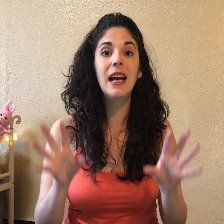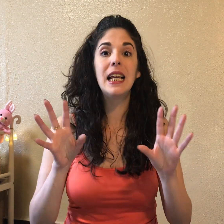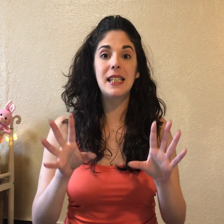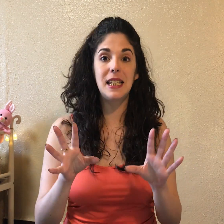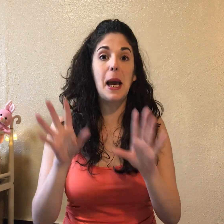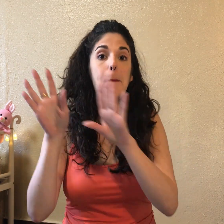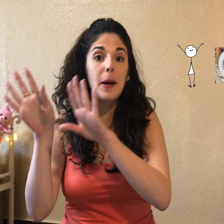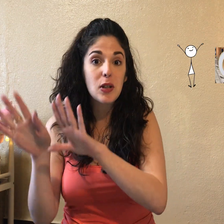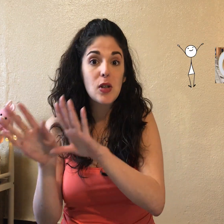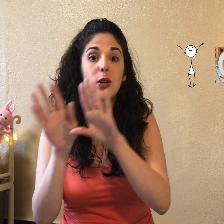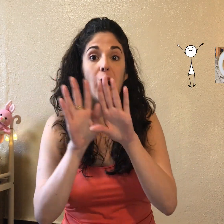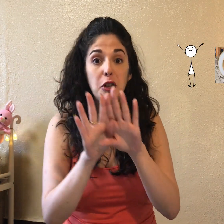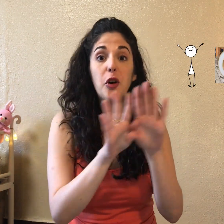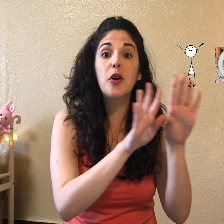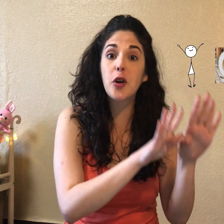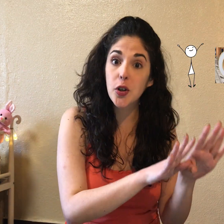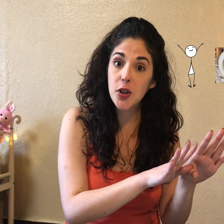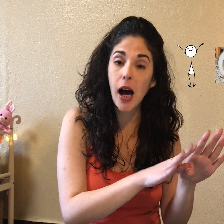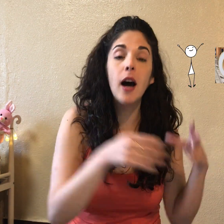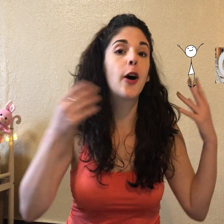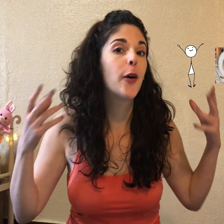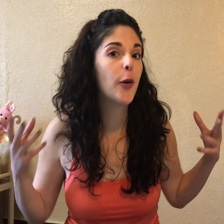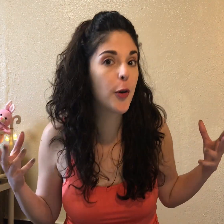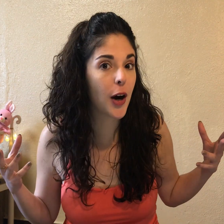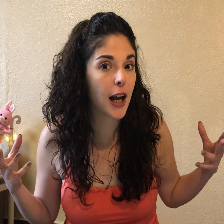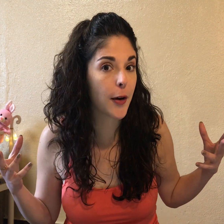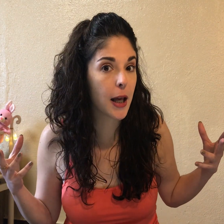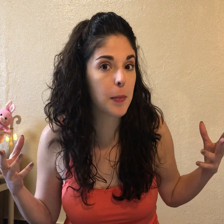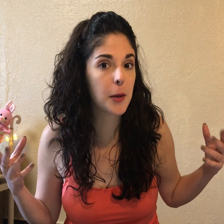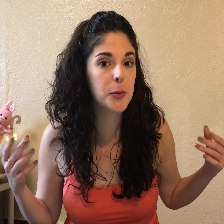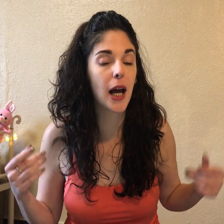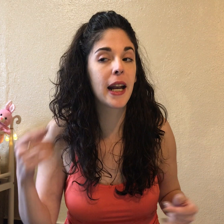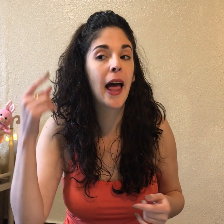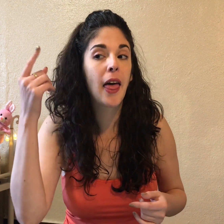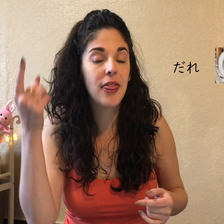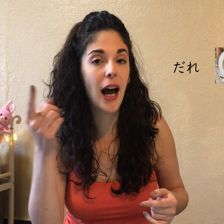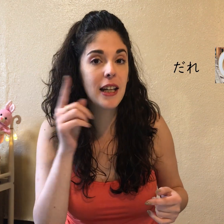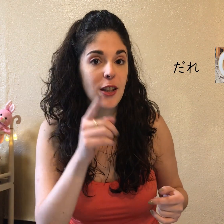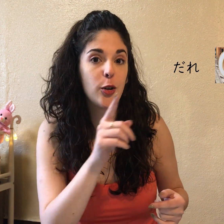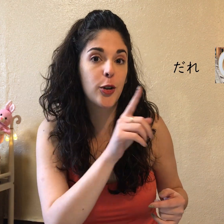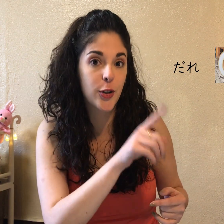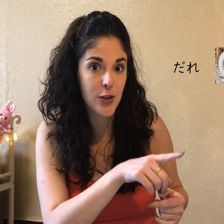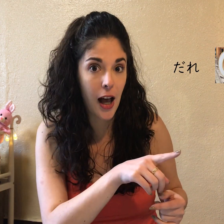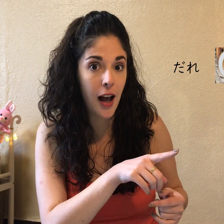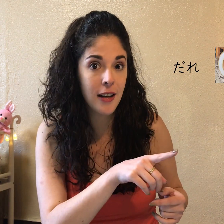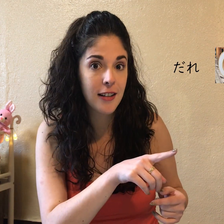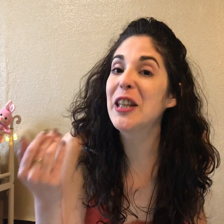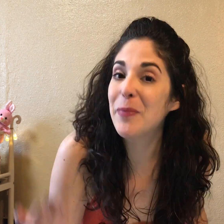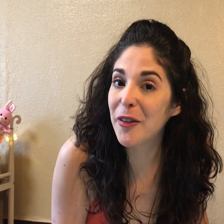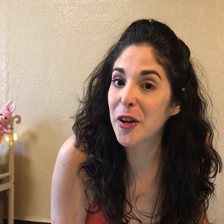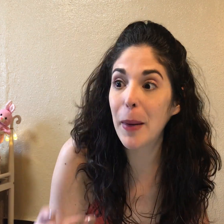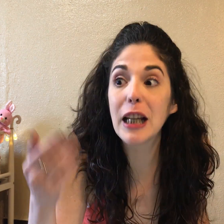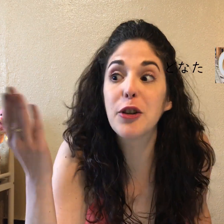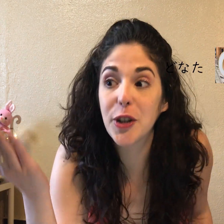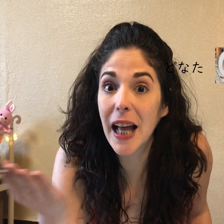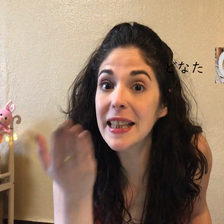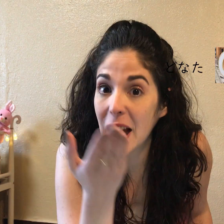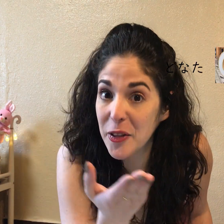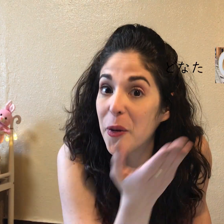sería... Persona no kosa. O a la hora de preguntar... Dare no kosa a? Y más formal... Donata no